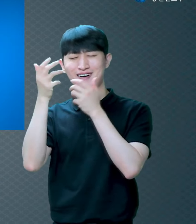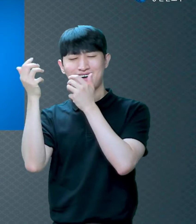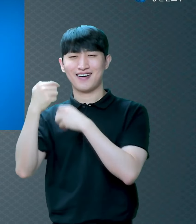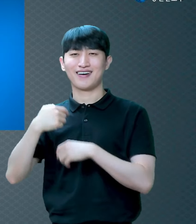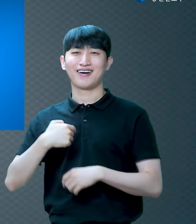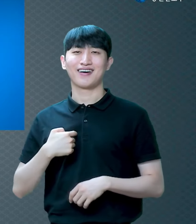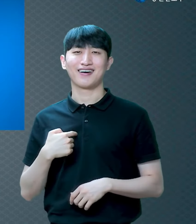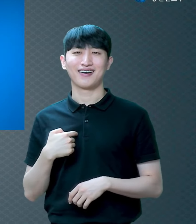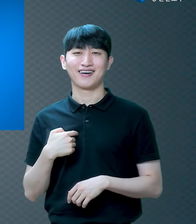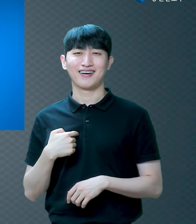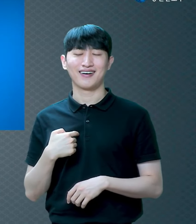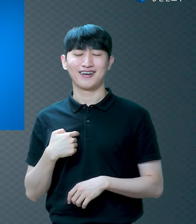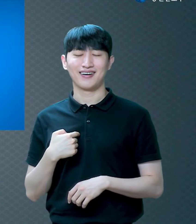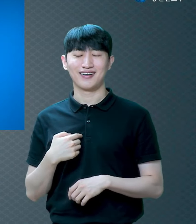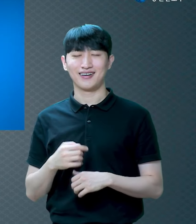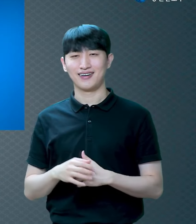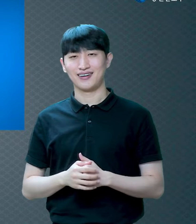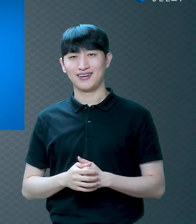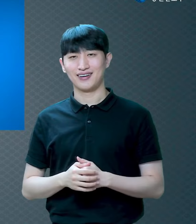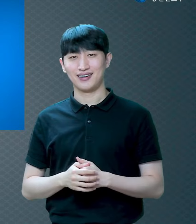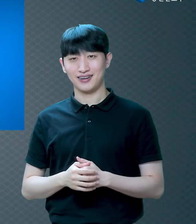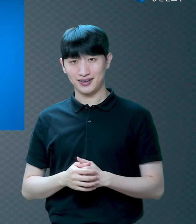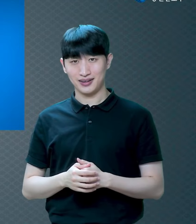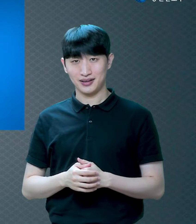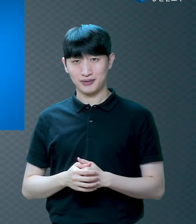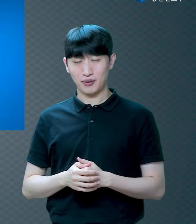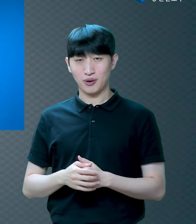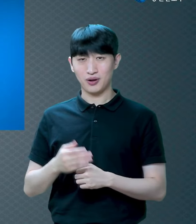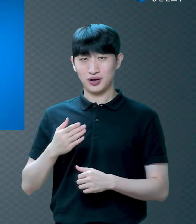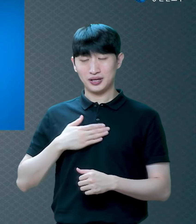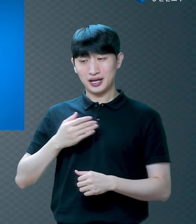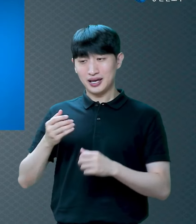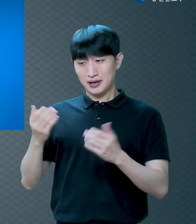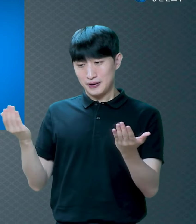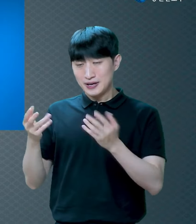월급이 모자라더라고요 술값으로